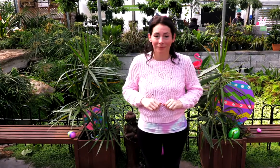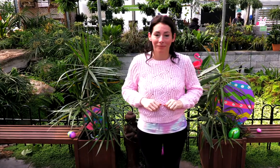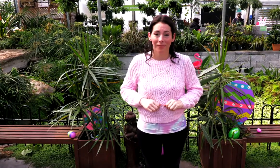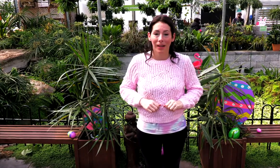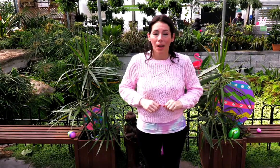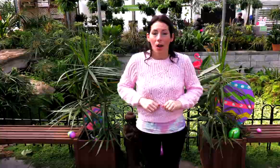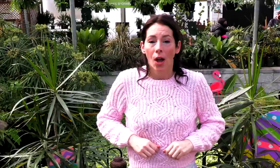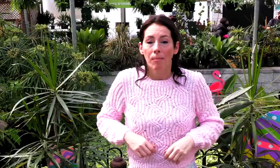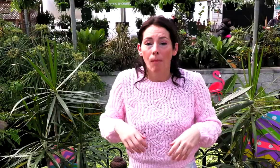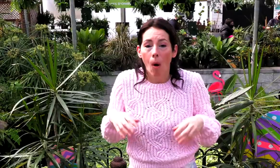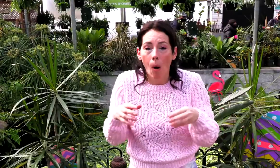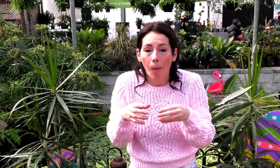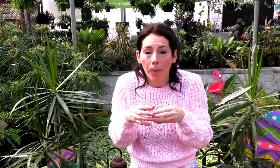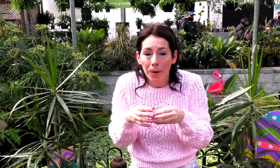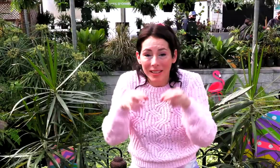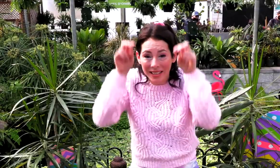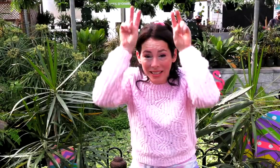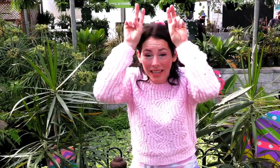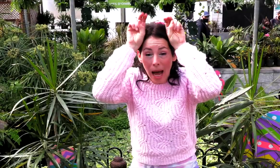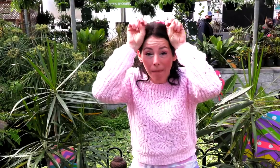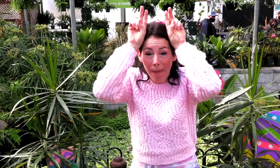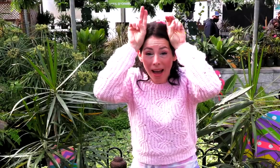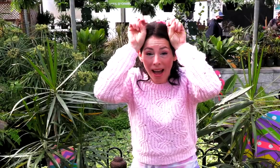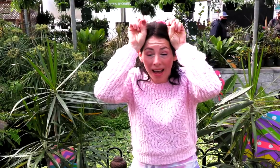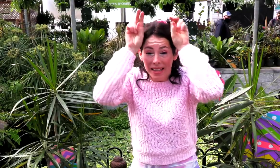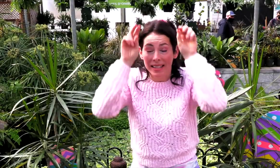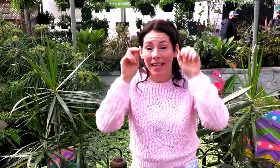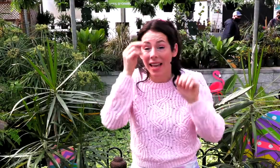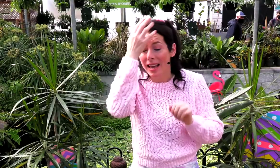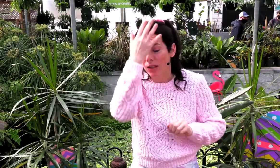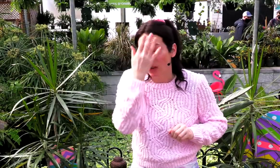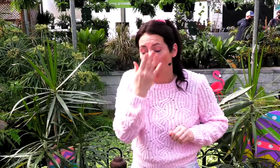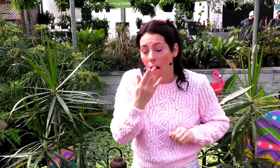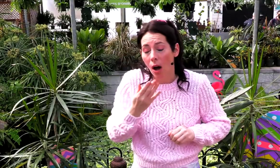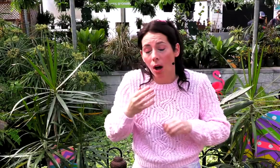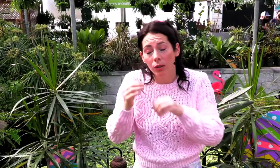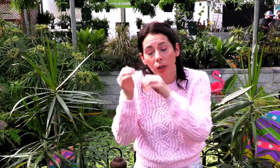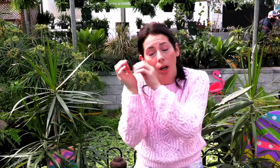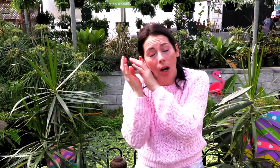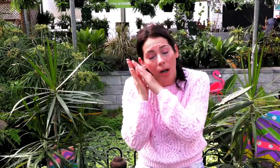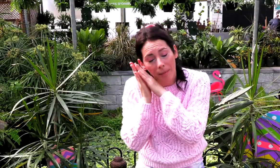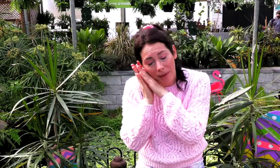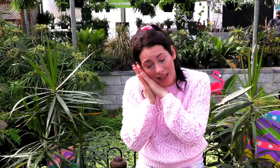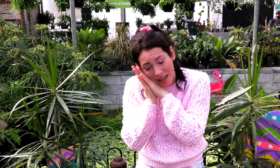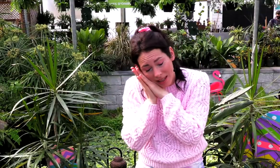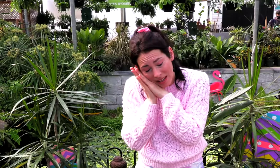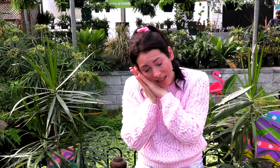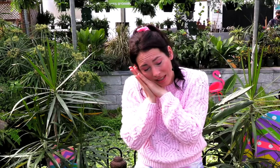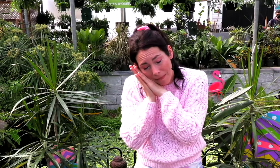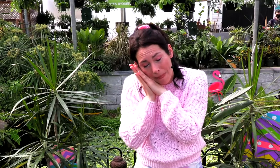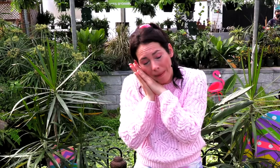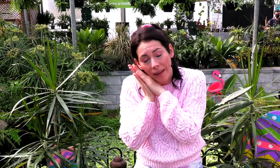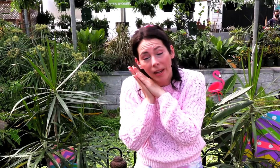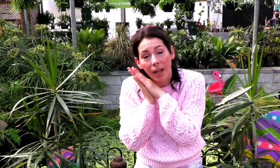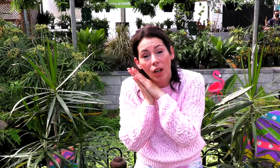Mon petit lapin s'est endormi. Il